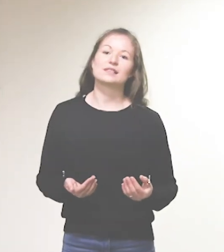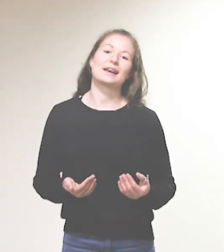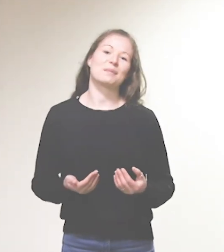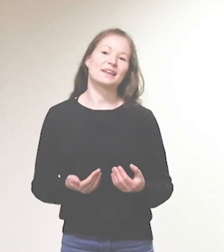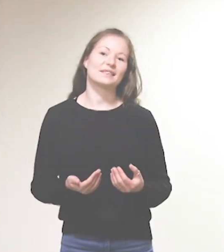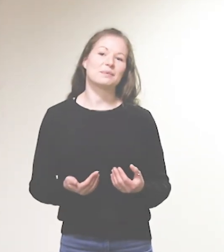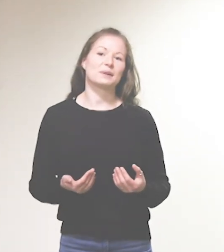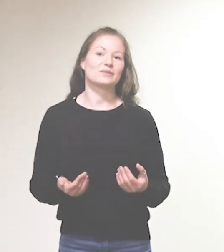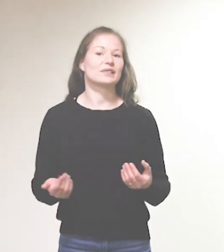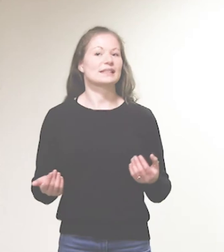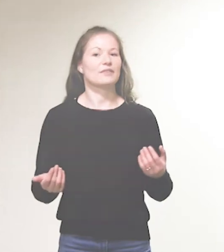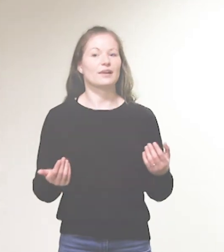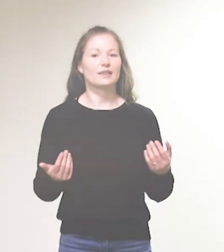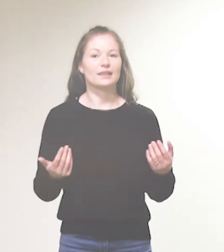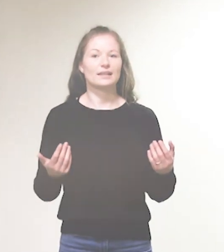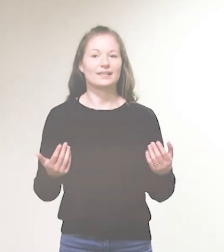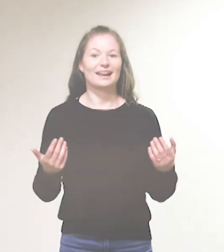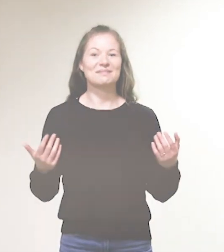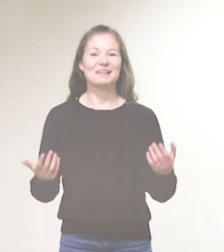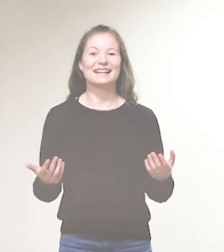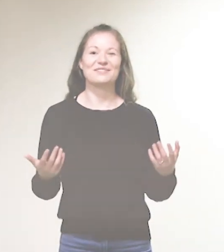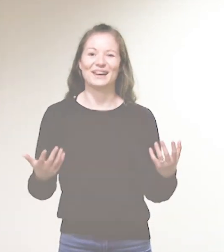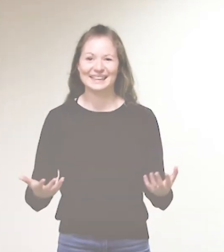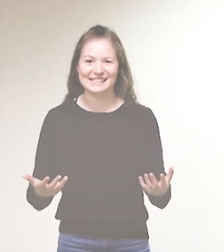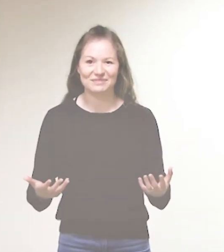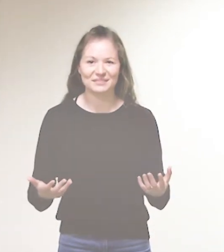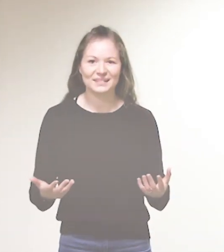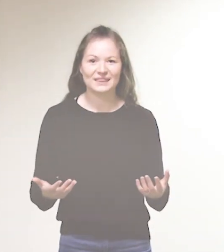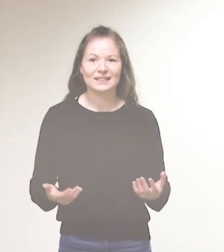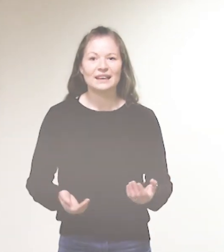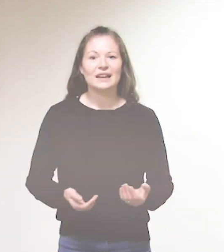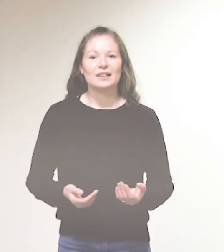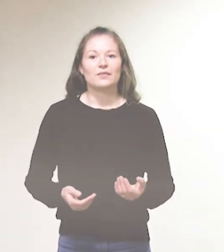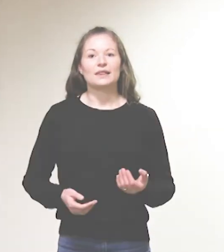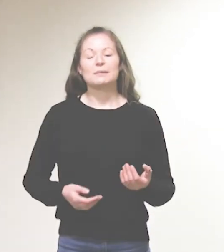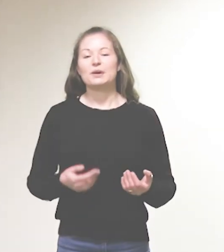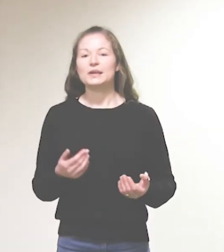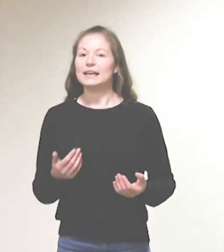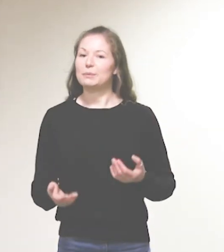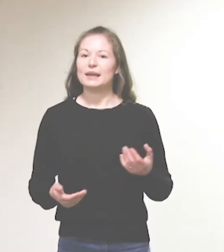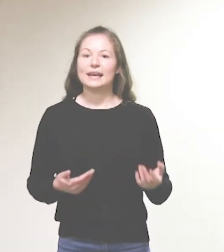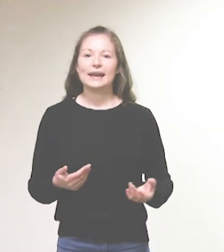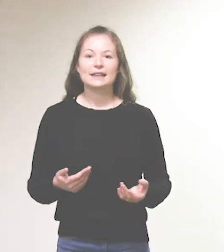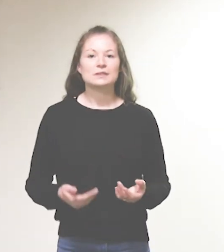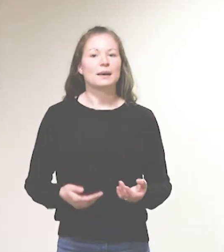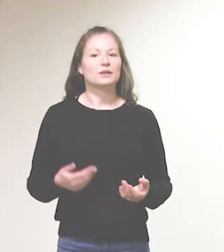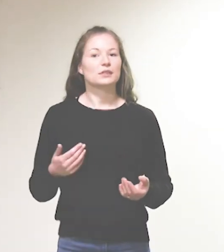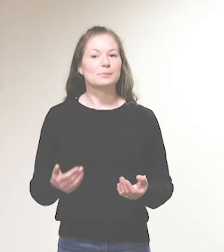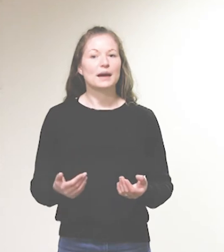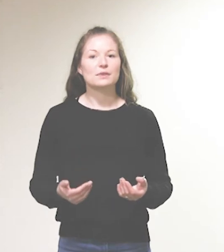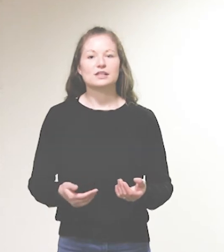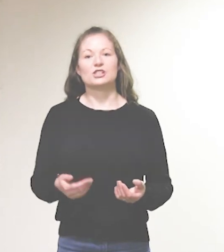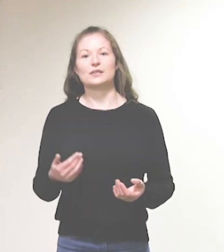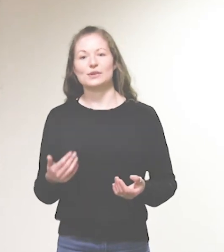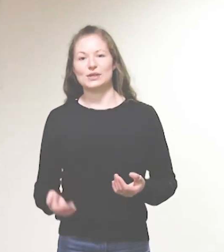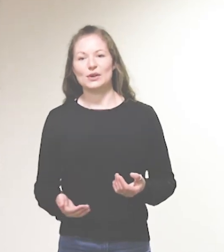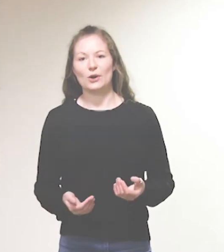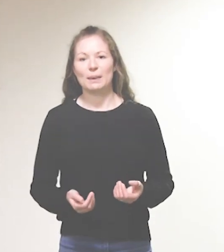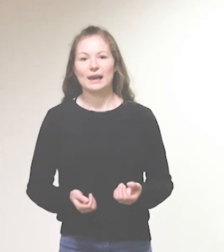am Ende beten wir es einfach einmal gemeinsam. Wenn ihr bei irgendeiner Gebärde hängt macht kurz Pause, schaut euch noch mal